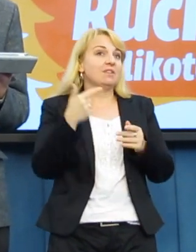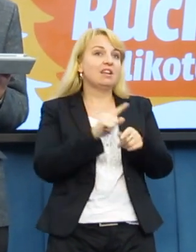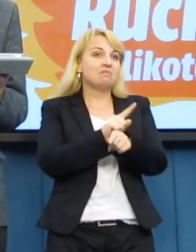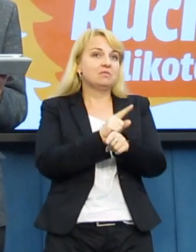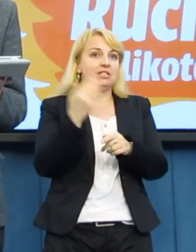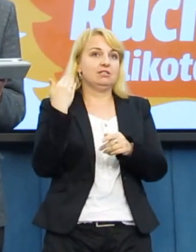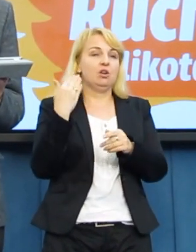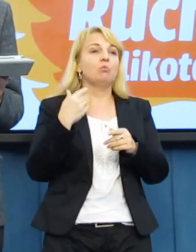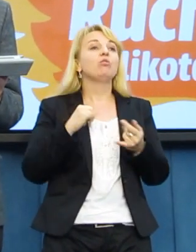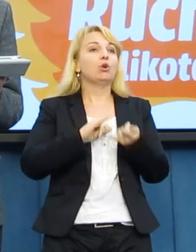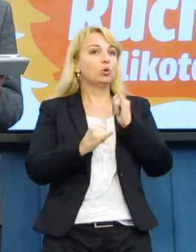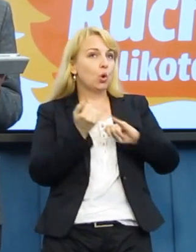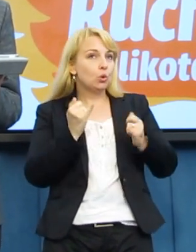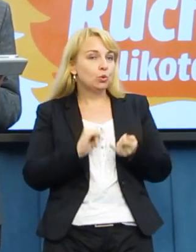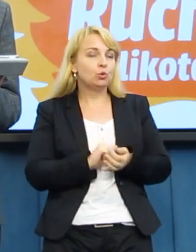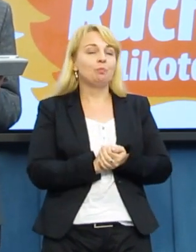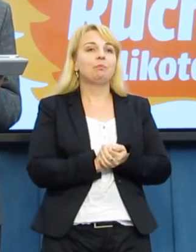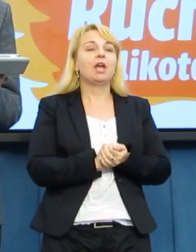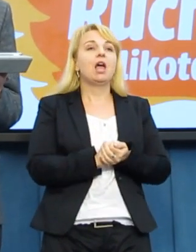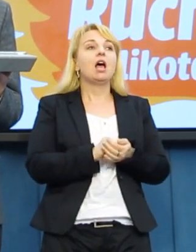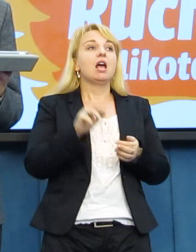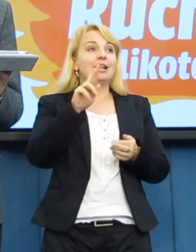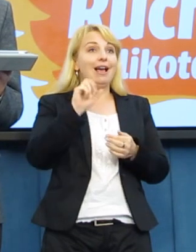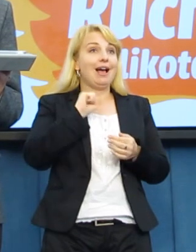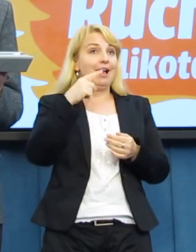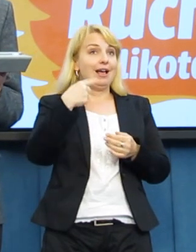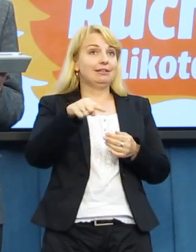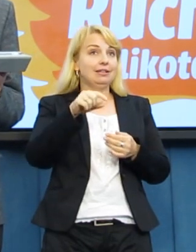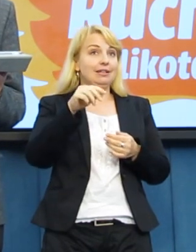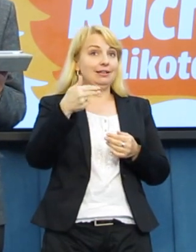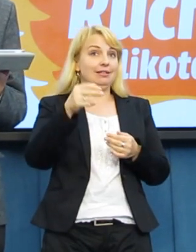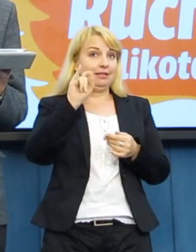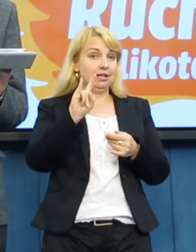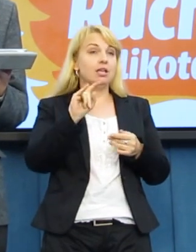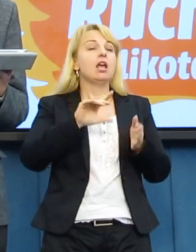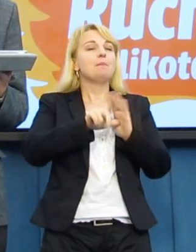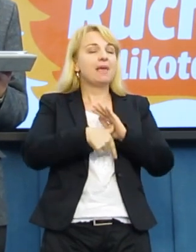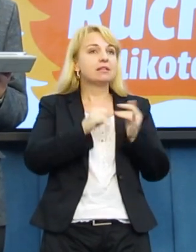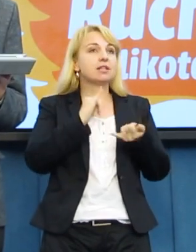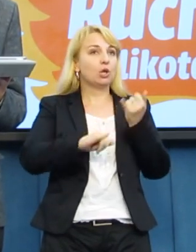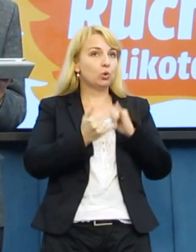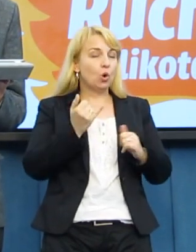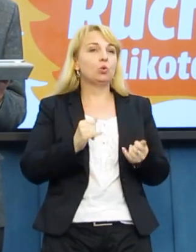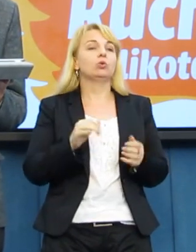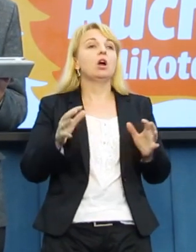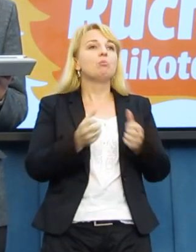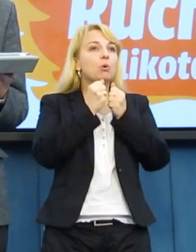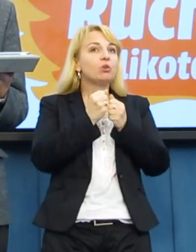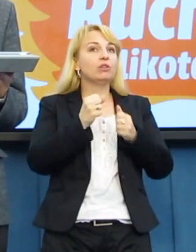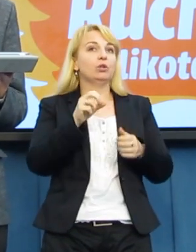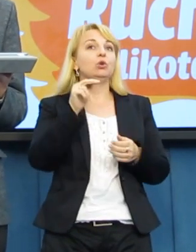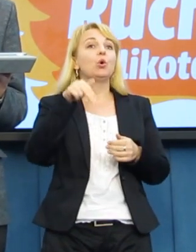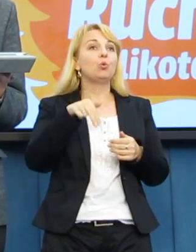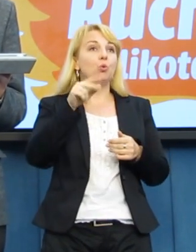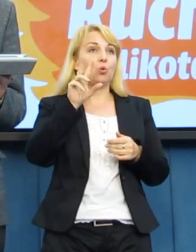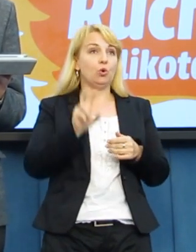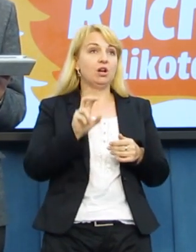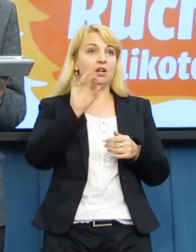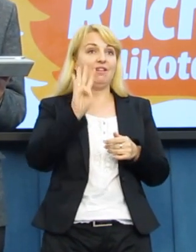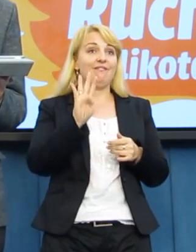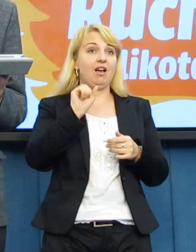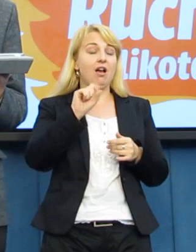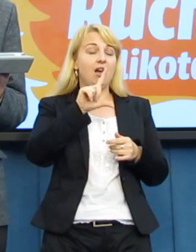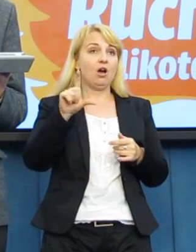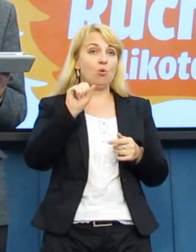w Toruniu. W radni miasta Toruń podjęli uchwałę, na mocy której